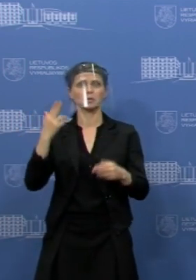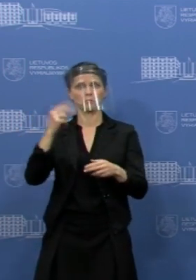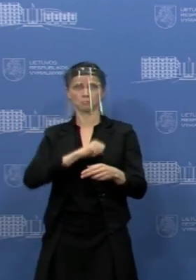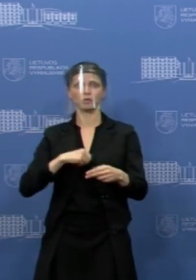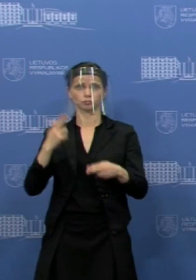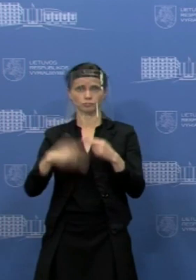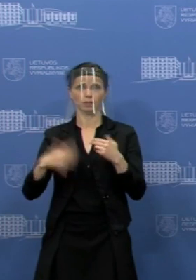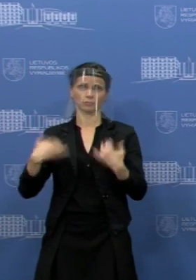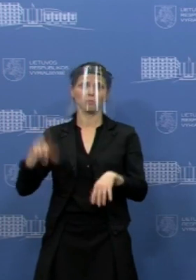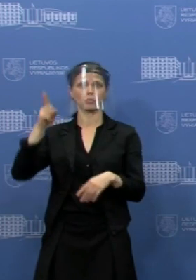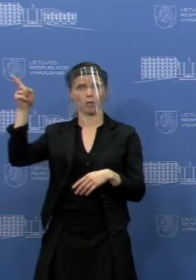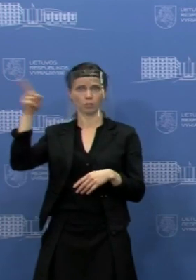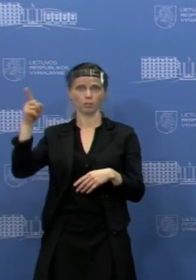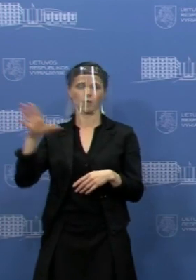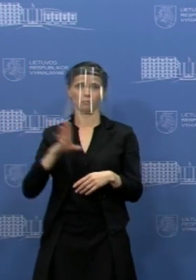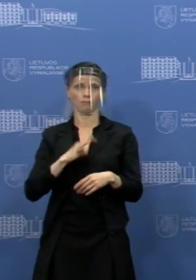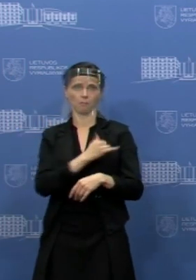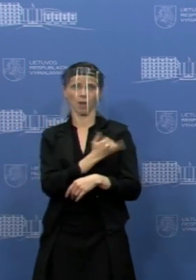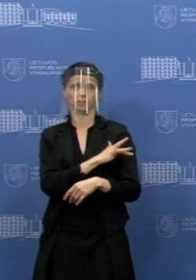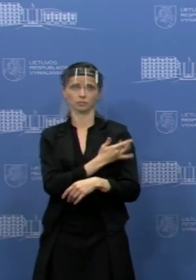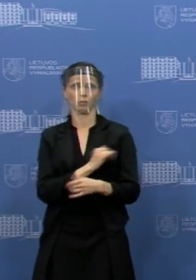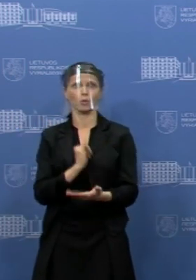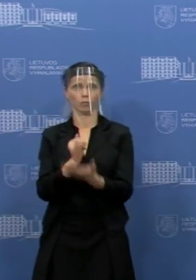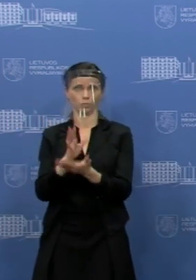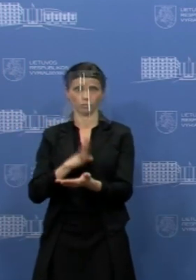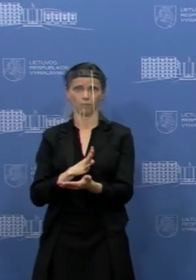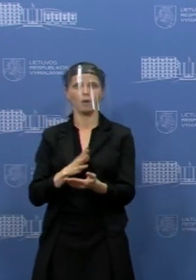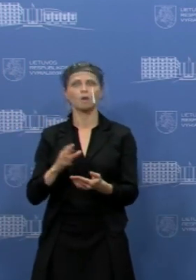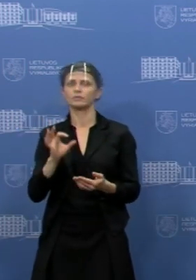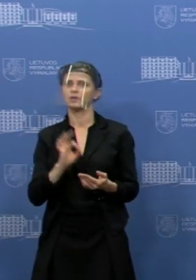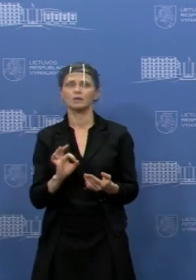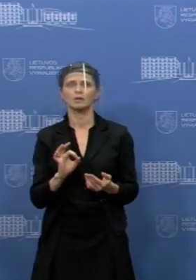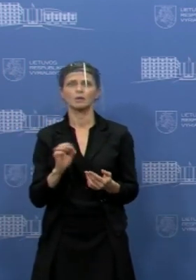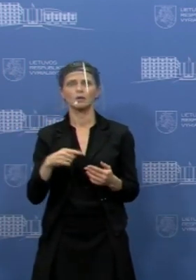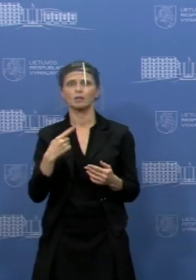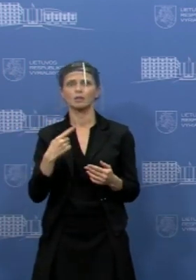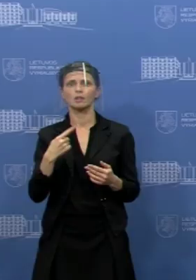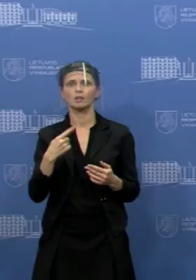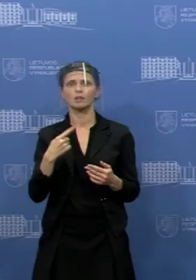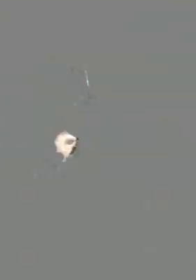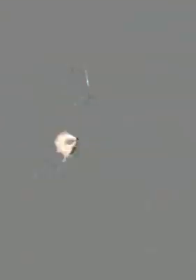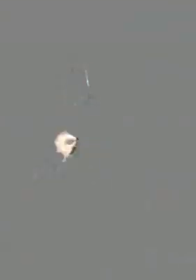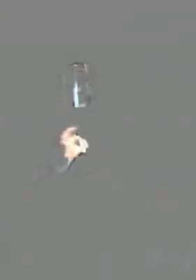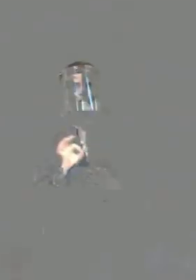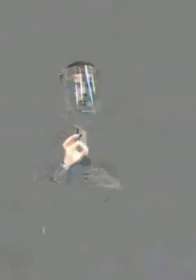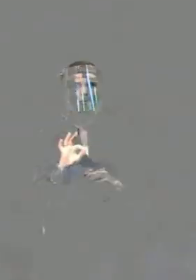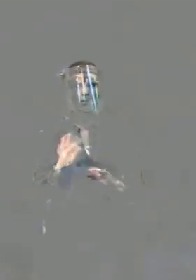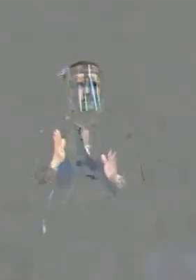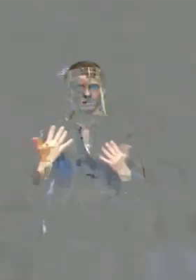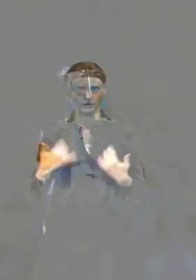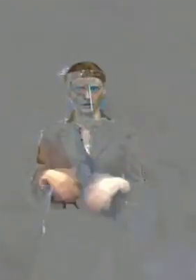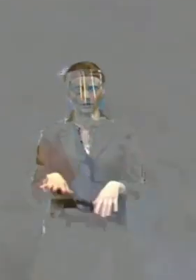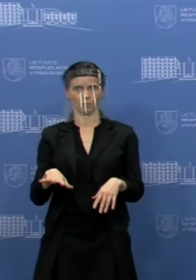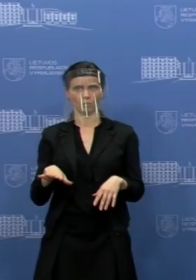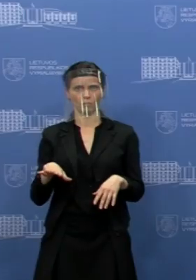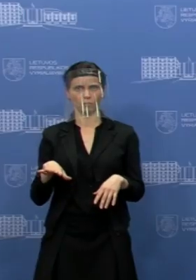būdu, ir jūs patys skaičiavote, kad buvo tas sumažėjimas paslūgų. Tai antras klausimas būtų, ar nevanote, kad ir dabar tas prieinamumas